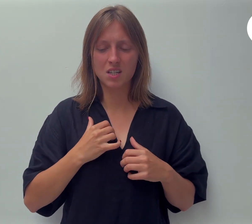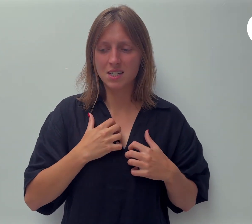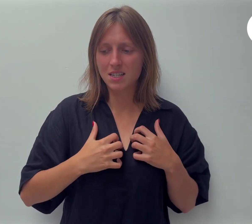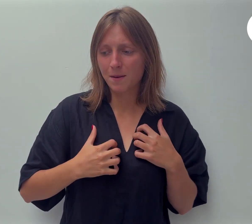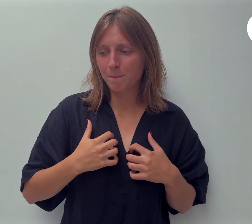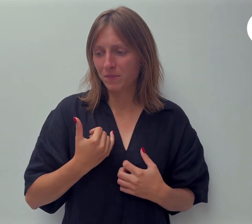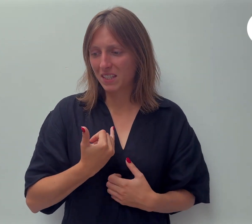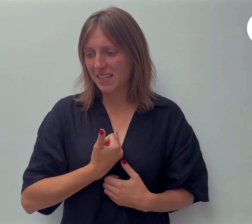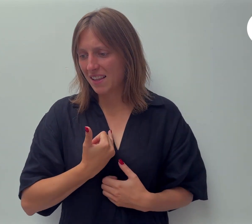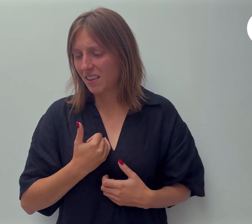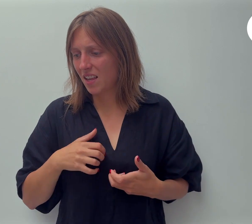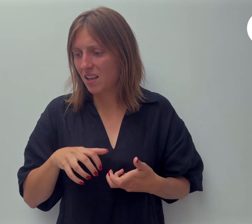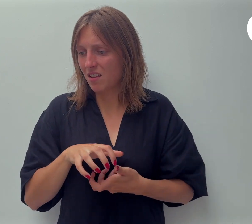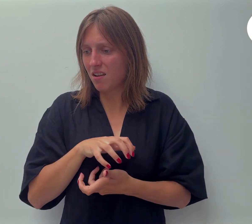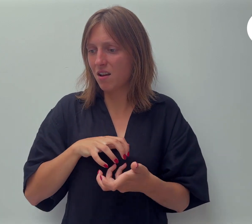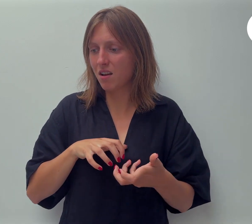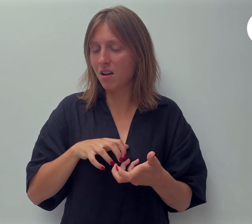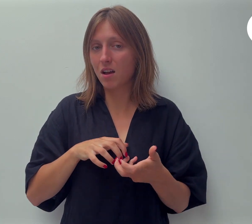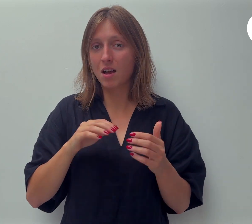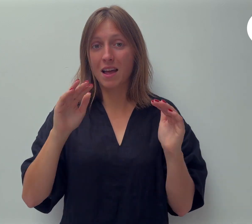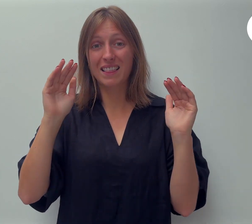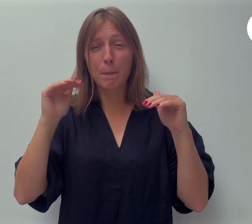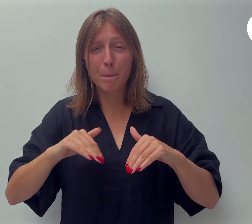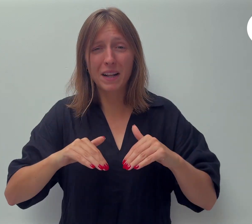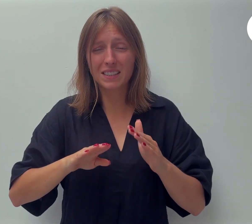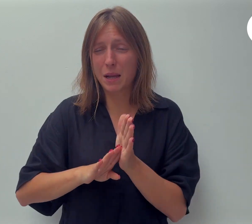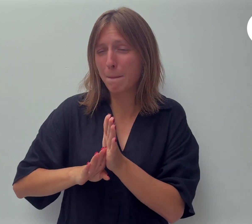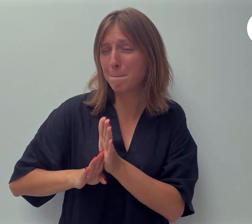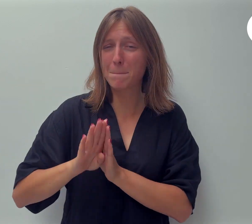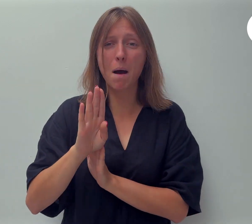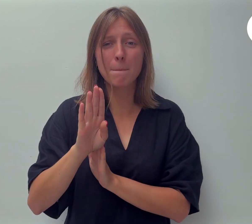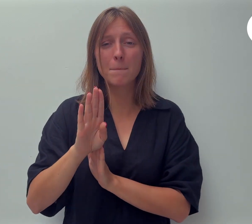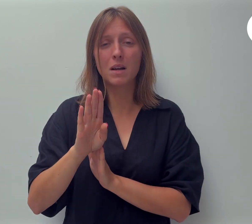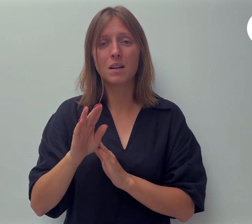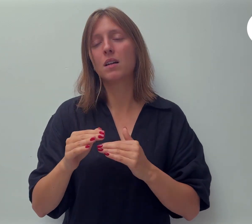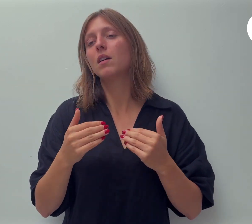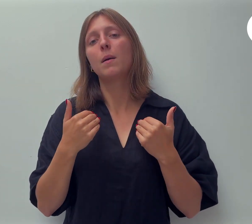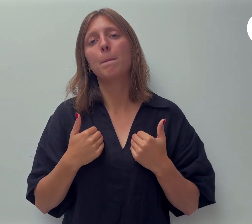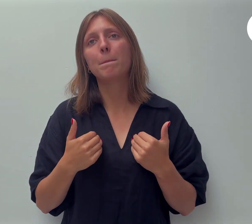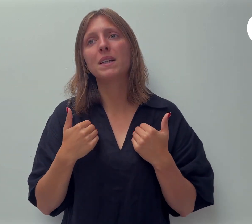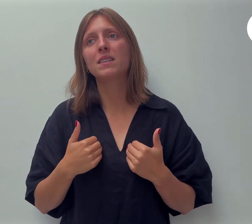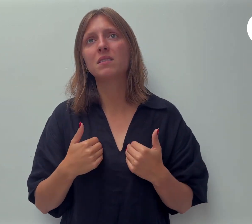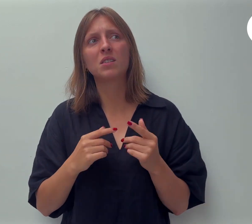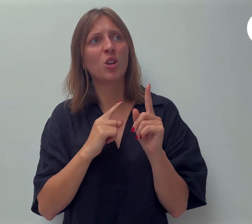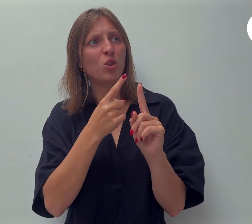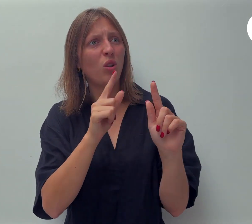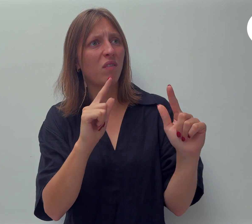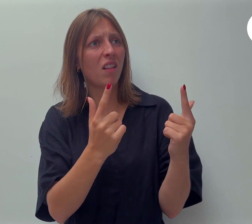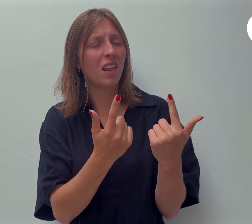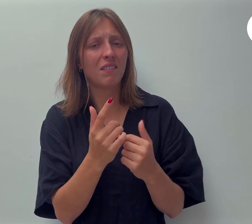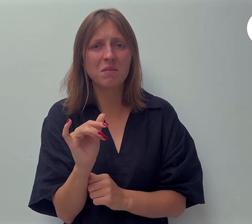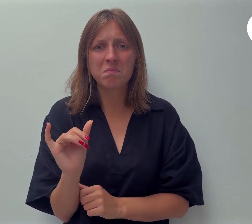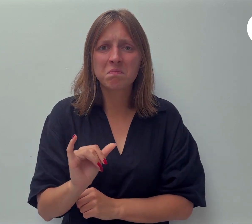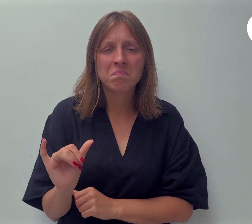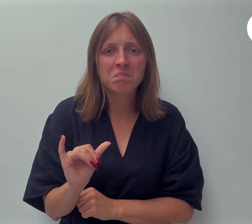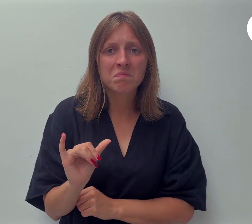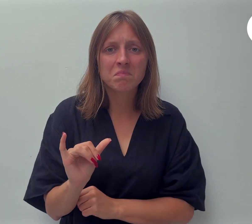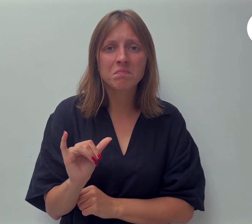Waar depressie de kop opsteekt. En waar mensen de zin van het leven niet meer vinden. De dag van vandaag